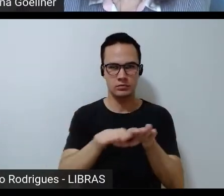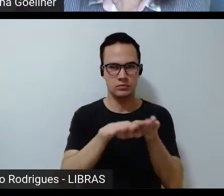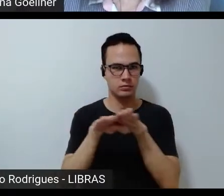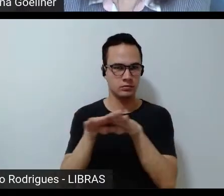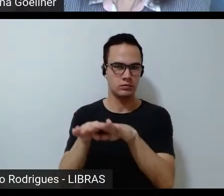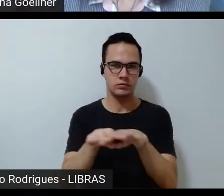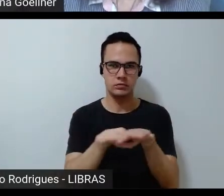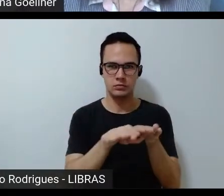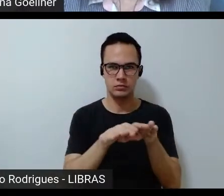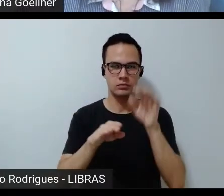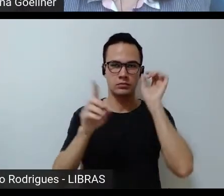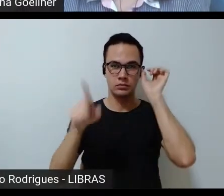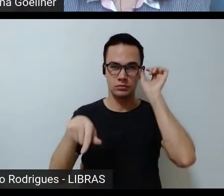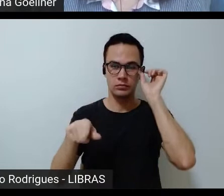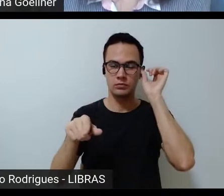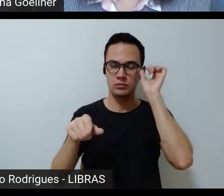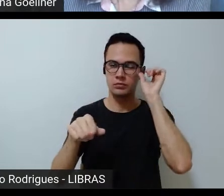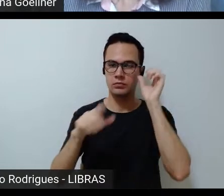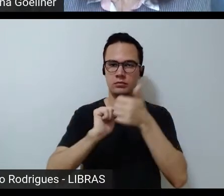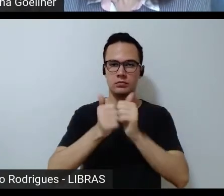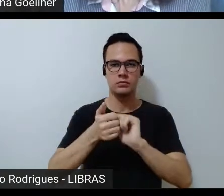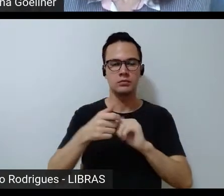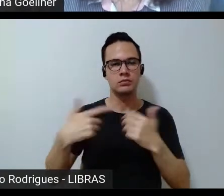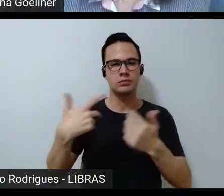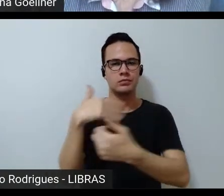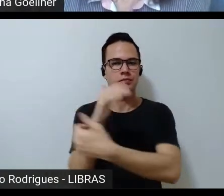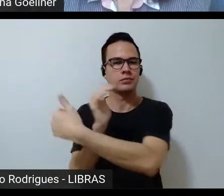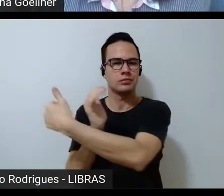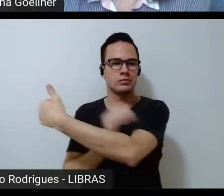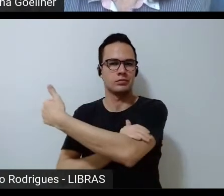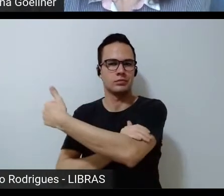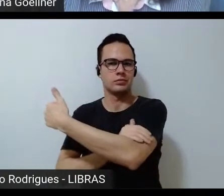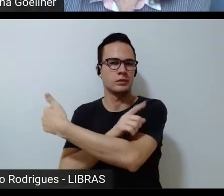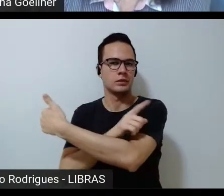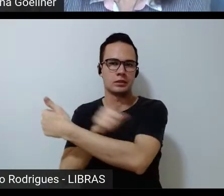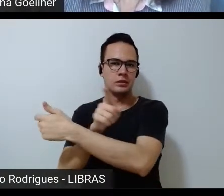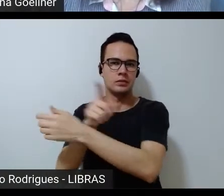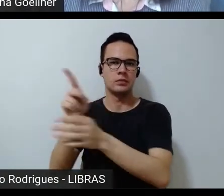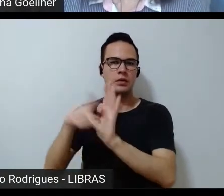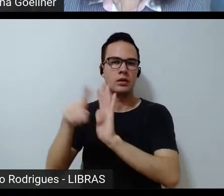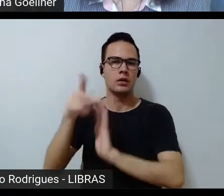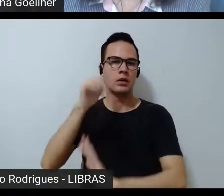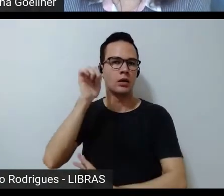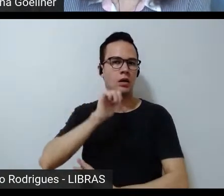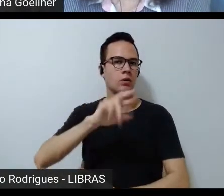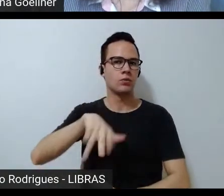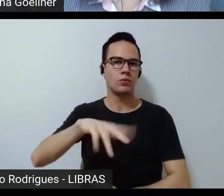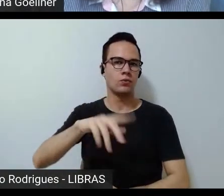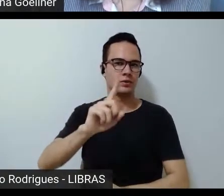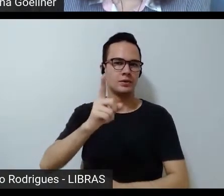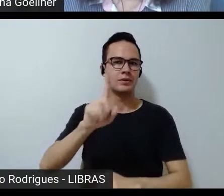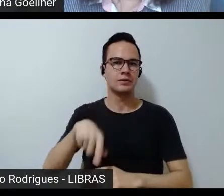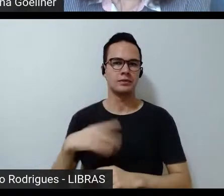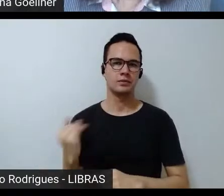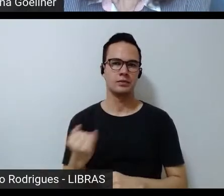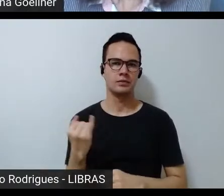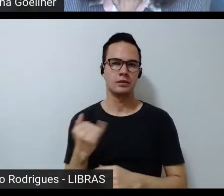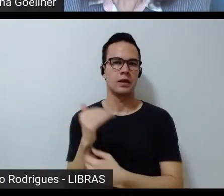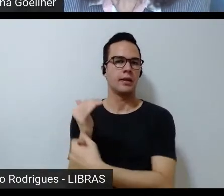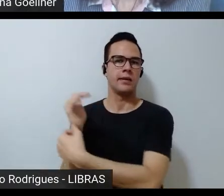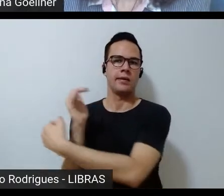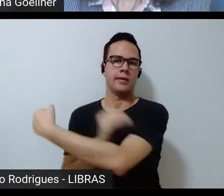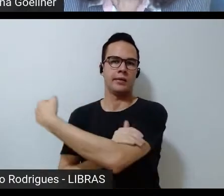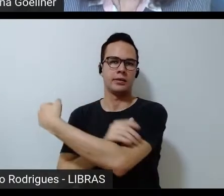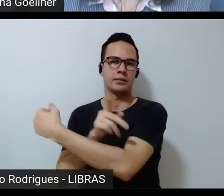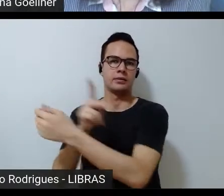qualquer ato é o esporte então os feminismos não estão dados nas mulheres porque são mulheres aliás é importante dizer que os feminismos não